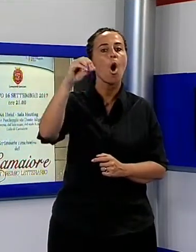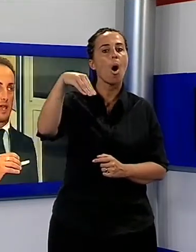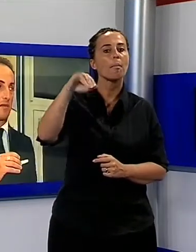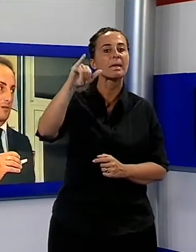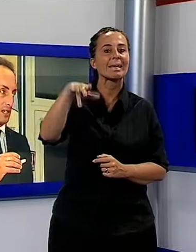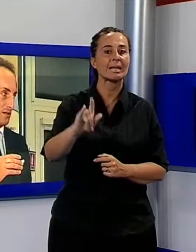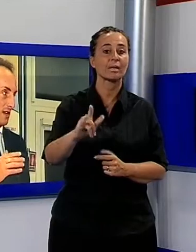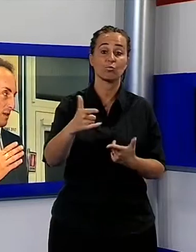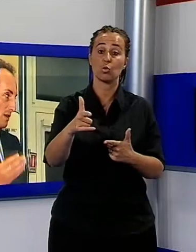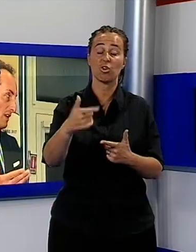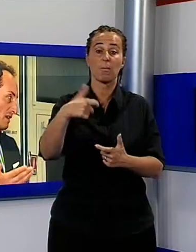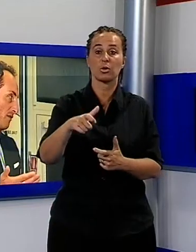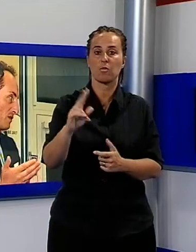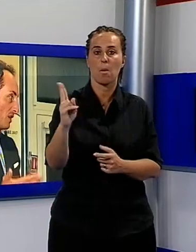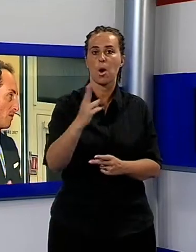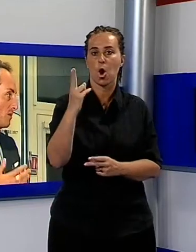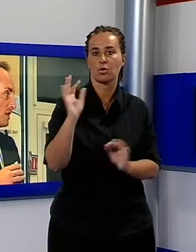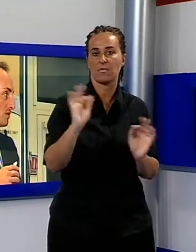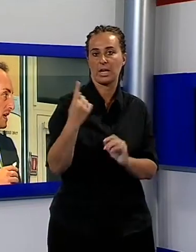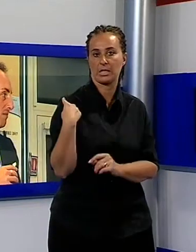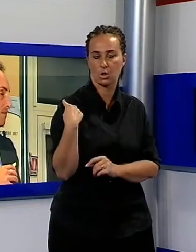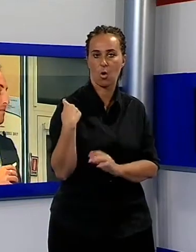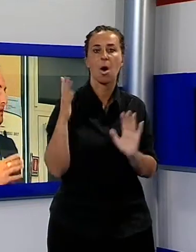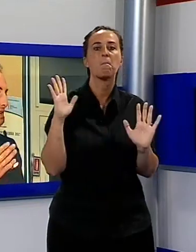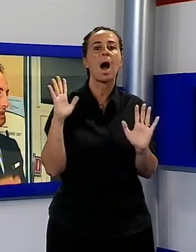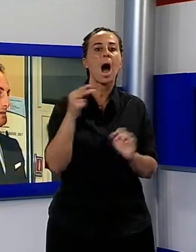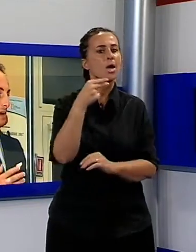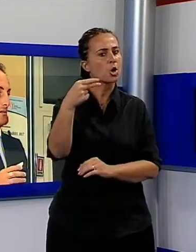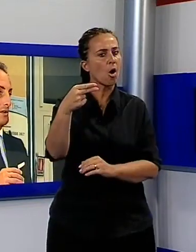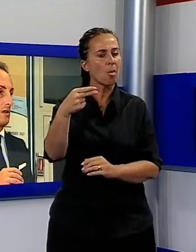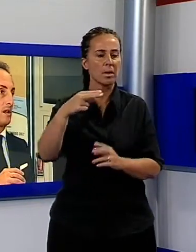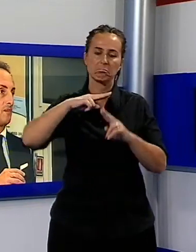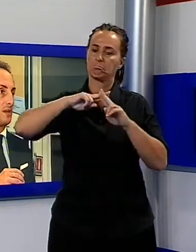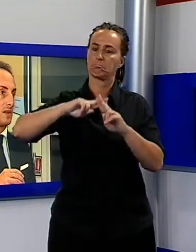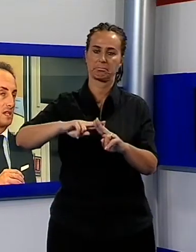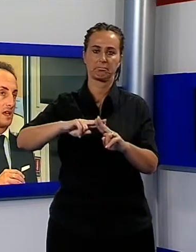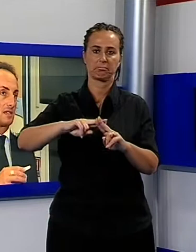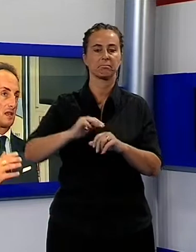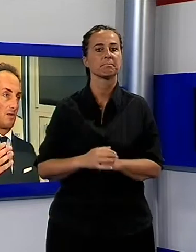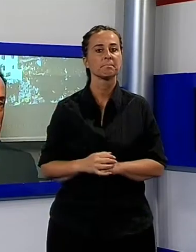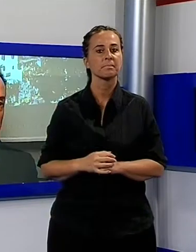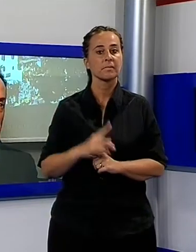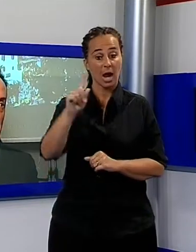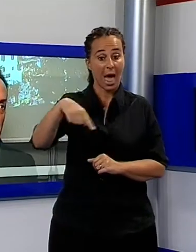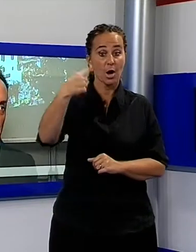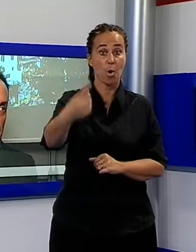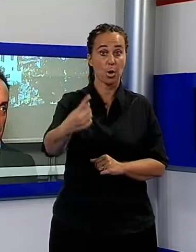comune vuole legare per sempre al suo nome. Il prossimo anno è il trentennale, diciamo che il prossimo anno cercheremo di festeggiare meglio questa importante ricorrenza